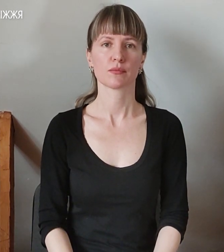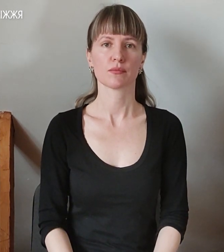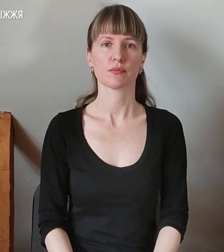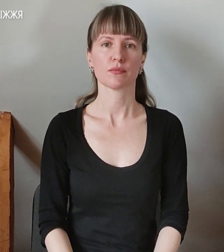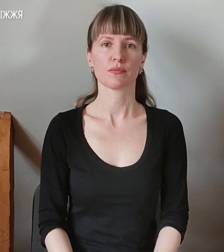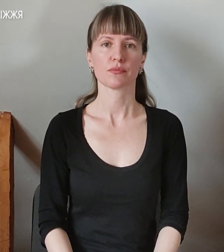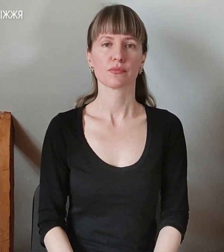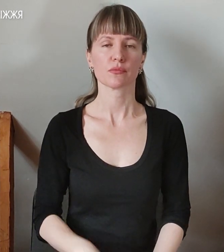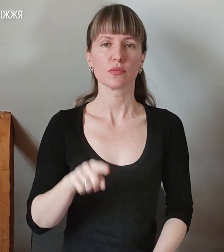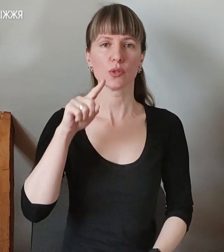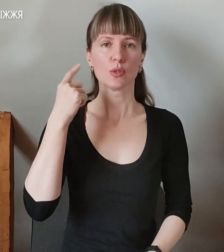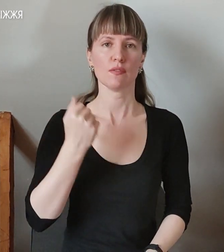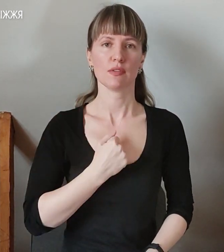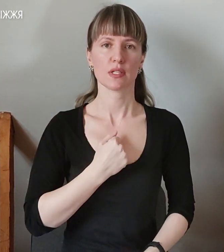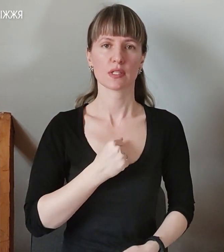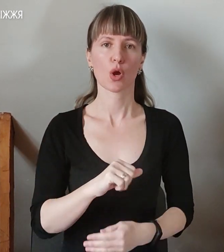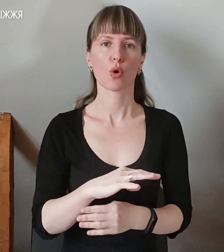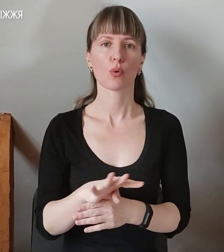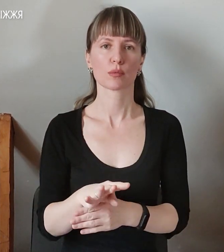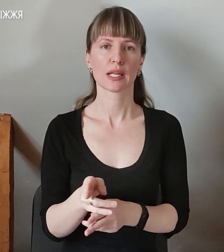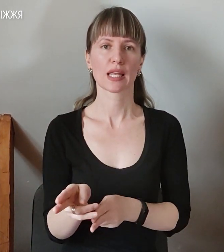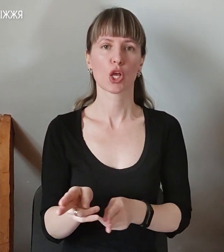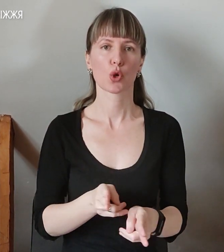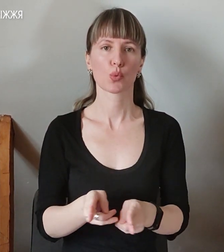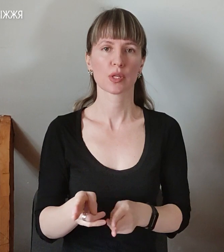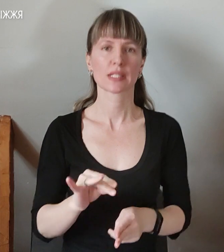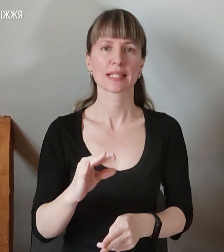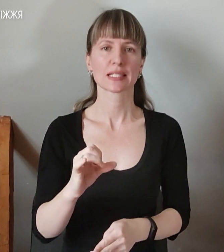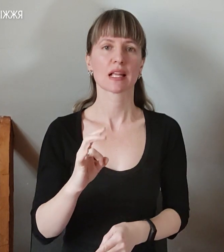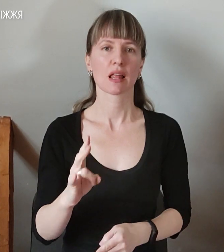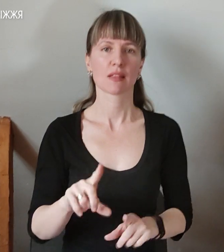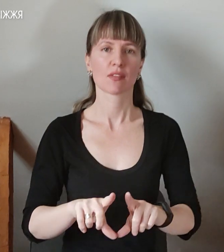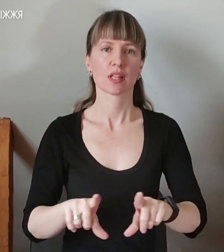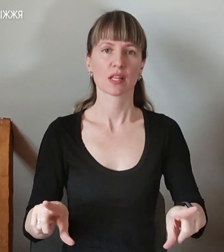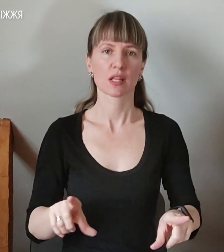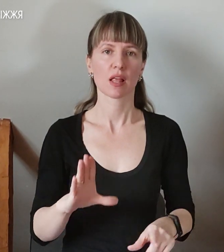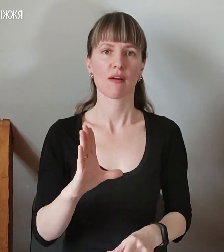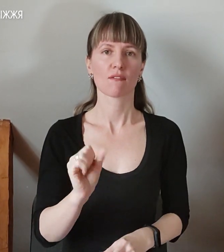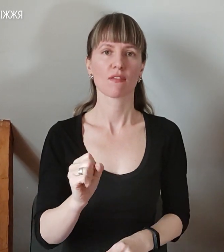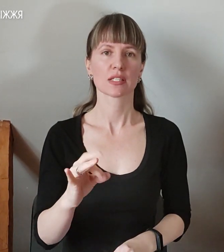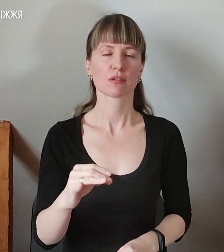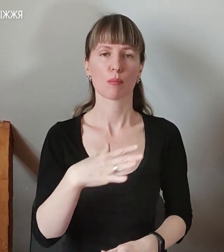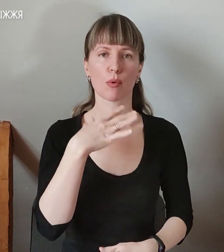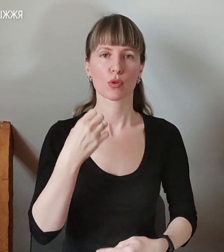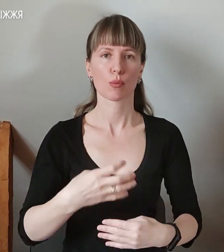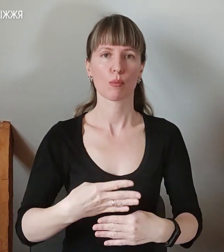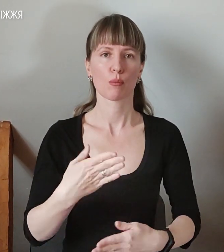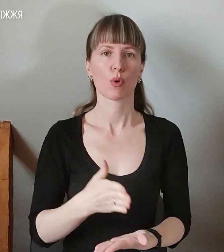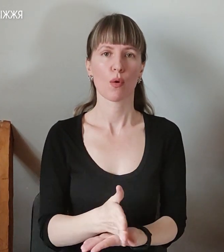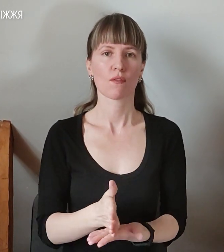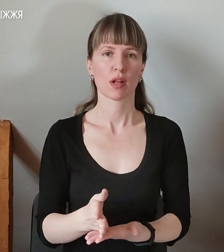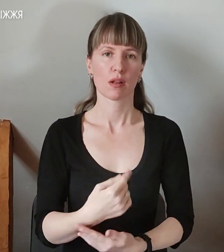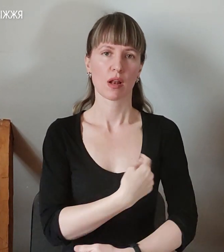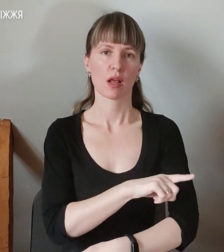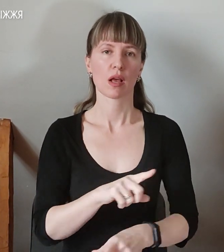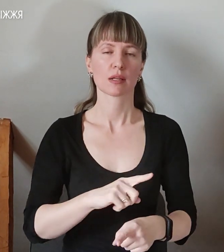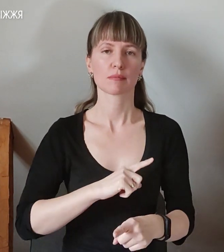Російські війська обстріляли хірургічне та санітарне відділення Васильівської багатопрофільної лікарні інтенсивного лікування.